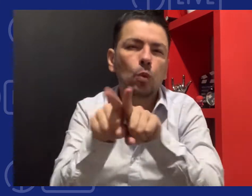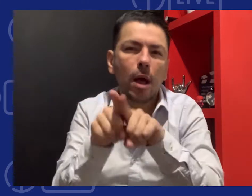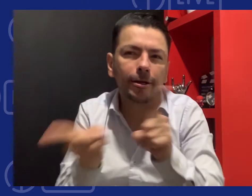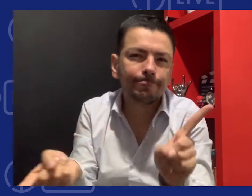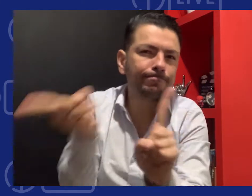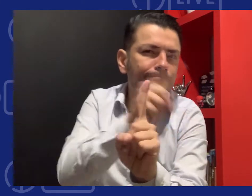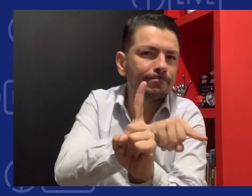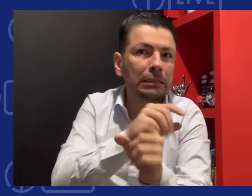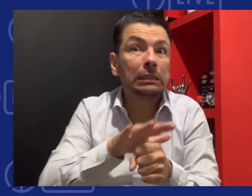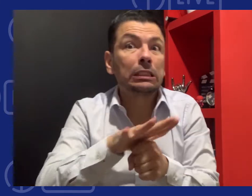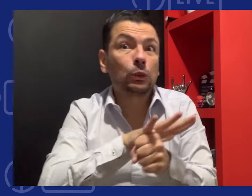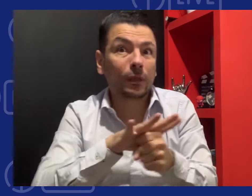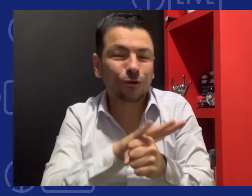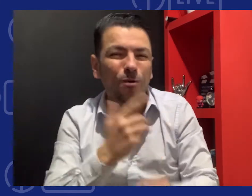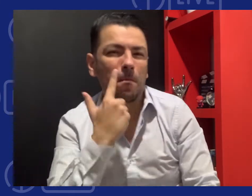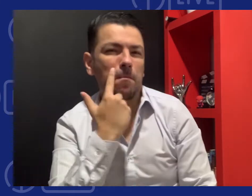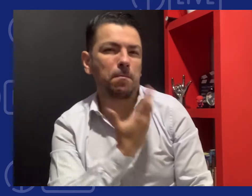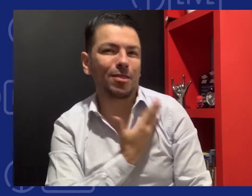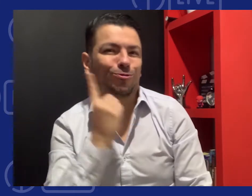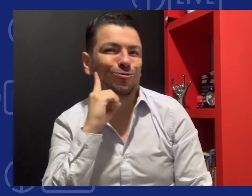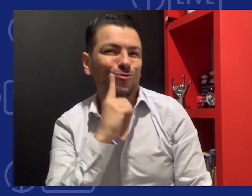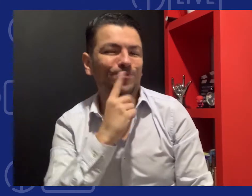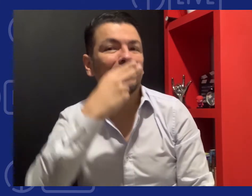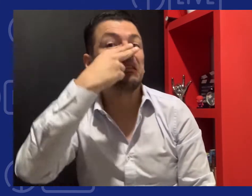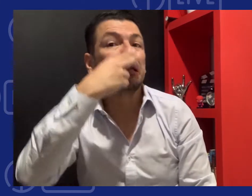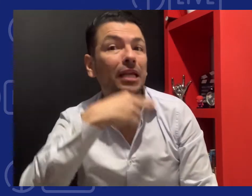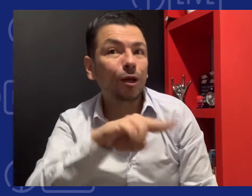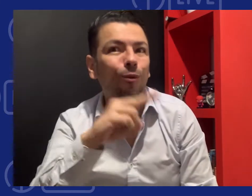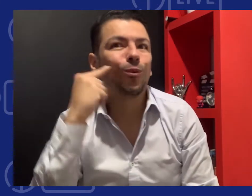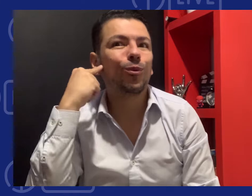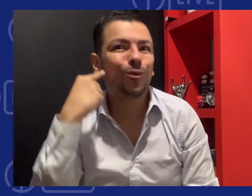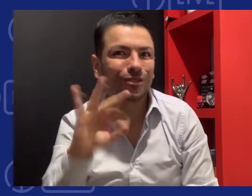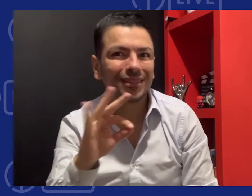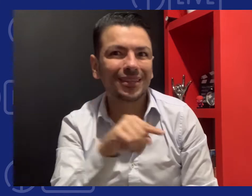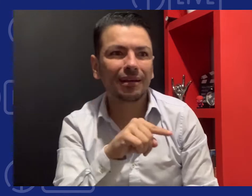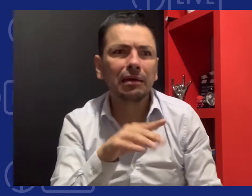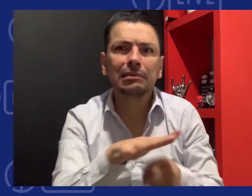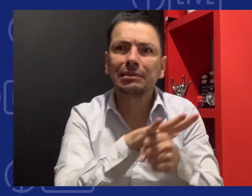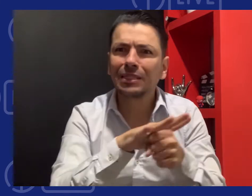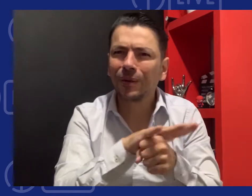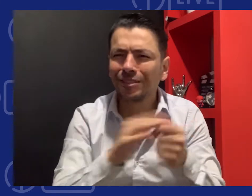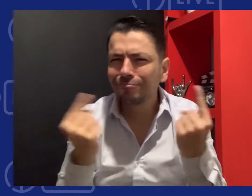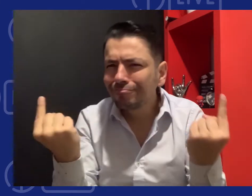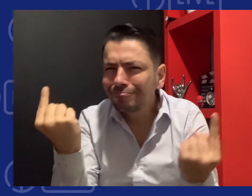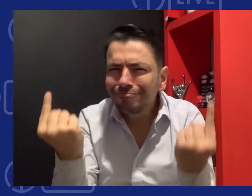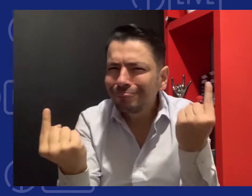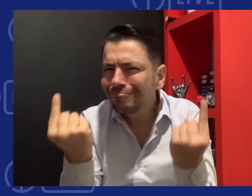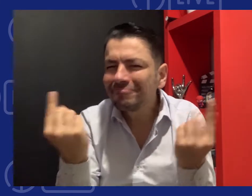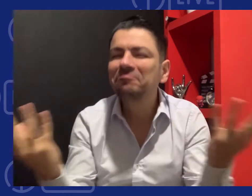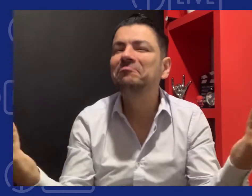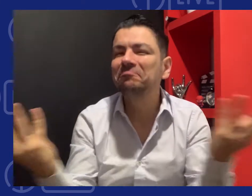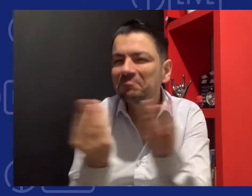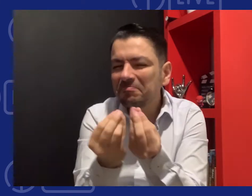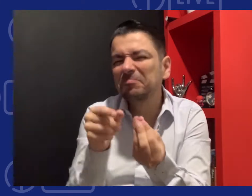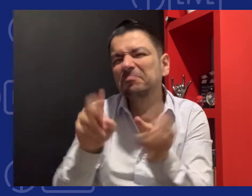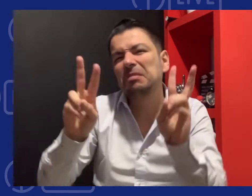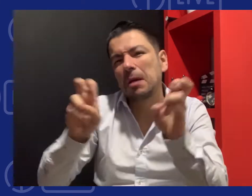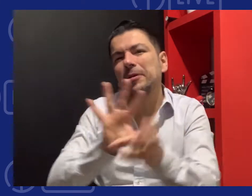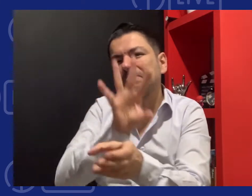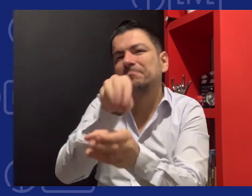en Colombia no hay información sobre este tema. Pasa lo mismo de Padres Sordos de Hijos Ollentes. Estos